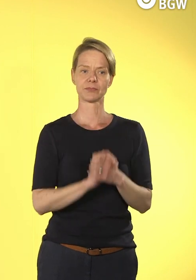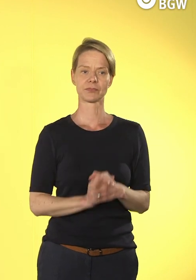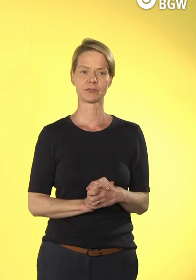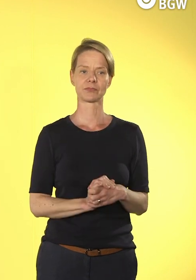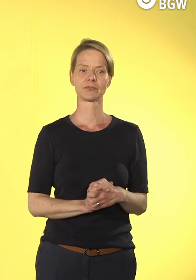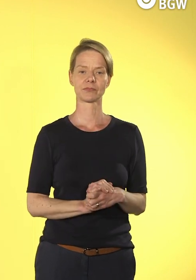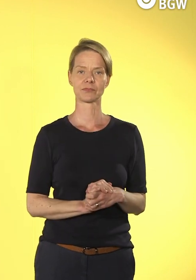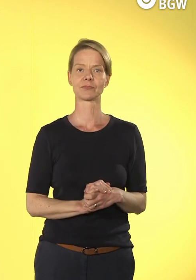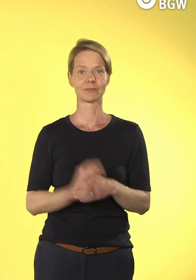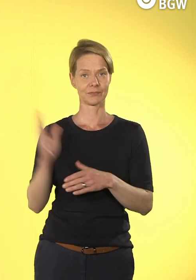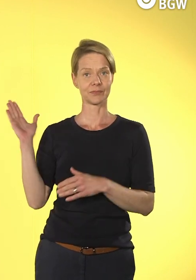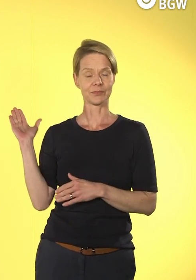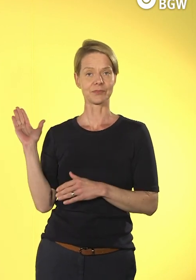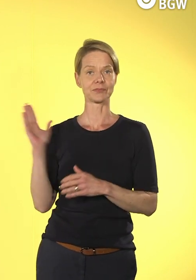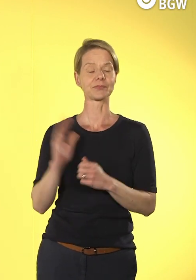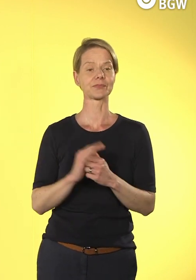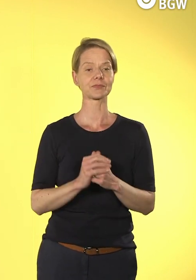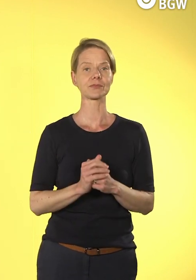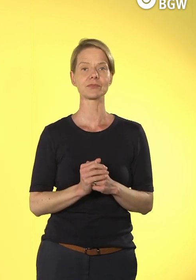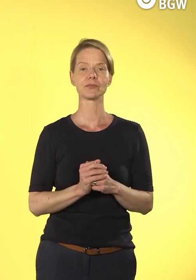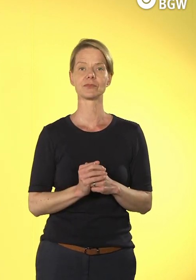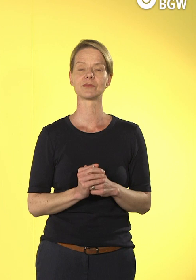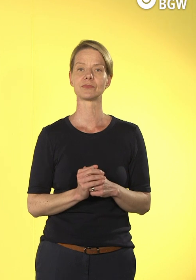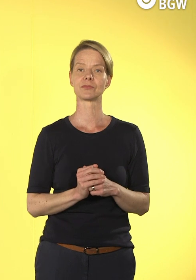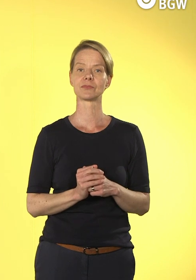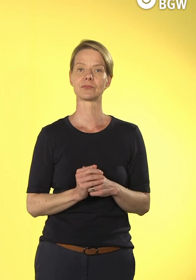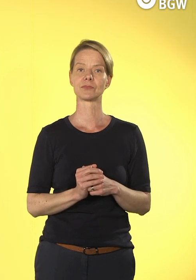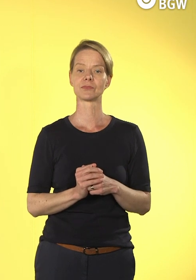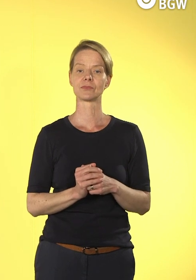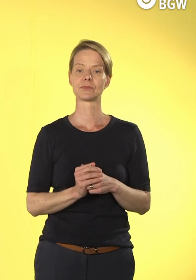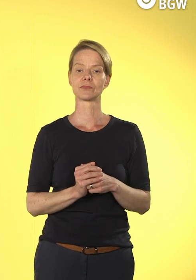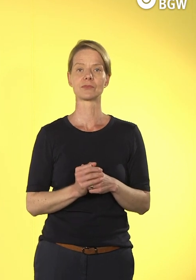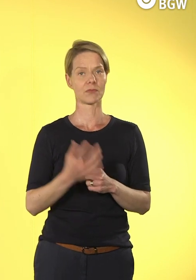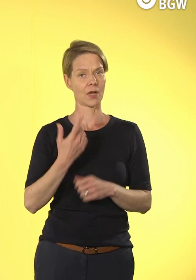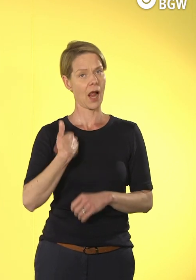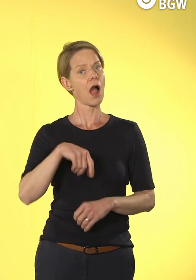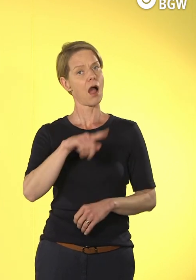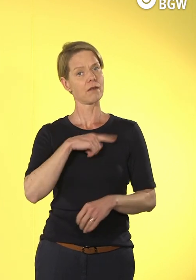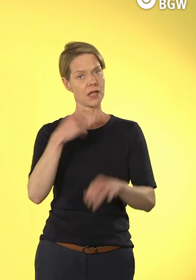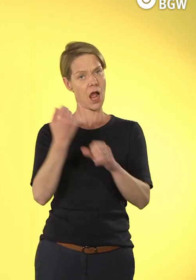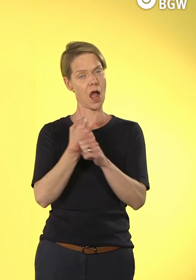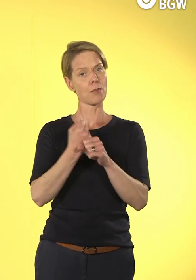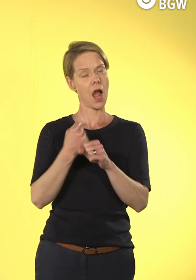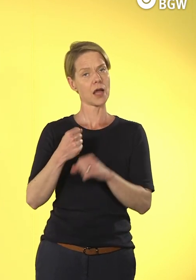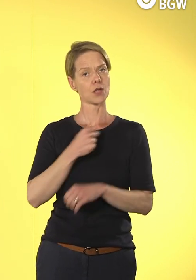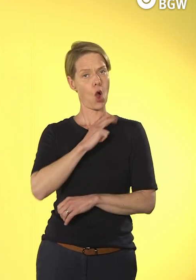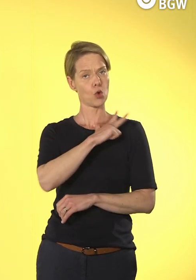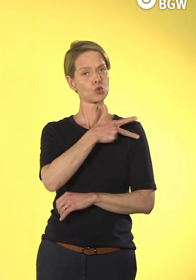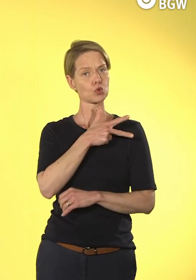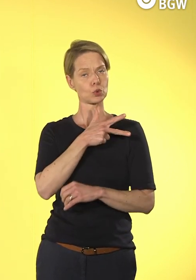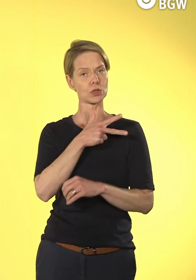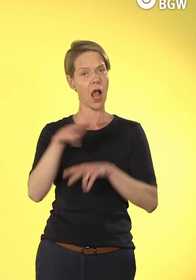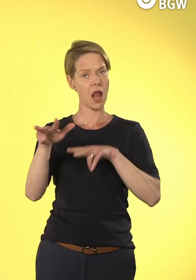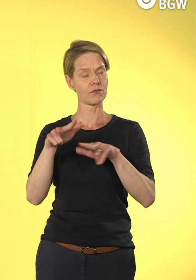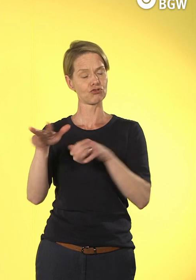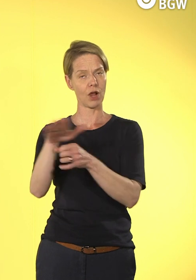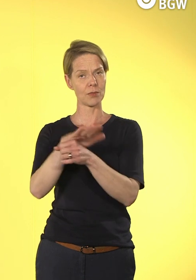auch das ist ja ein Qualitätsmerkmal unserer sozialwirtschaftlichen Unternehmen, wenn wir nicht nur auf